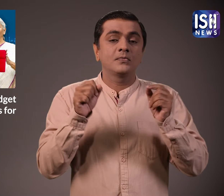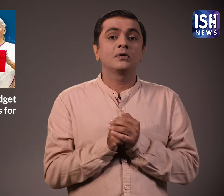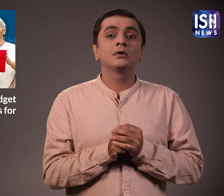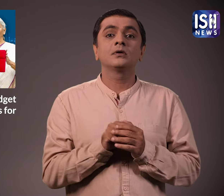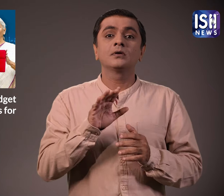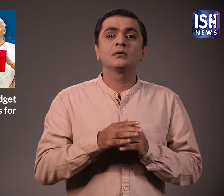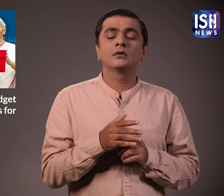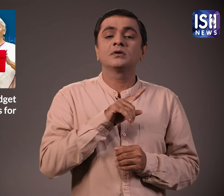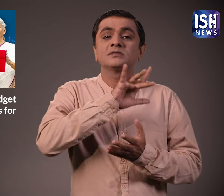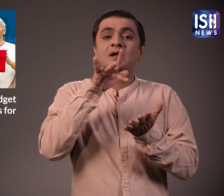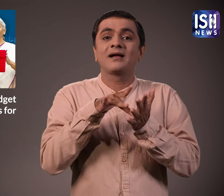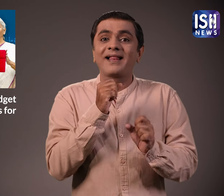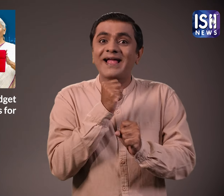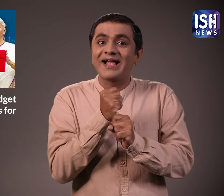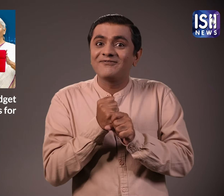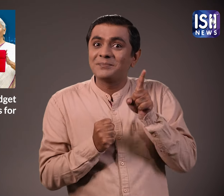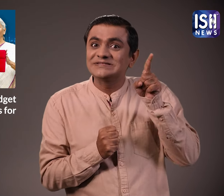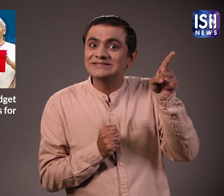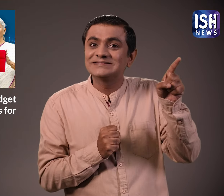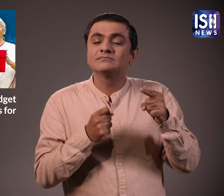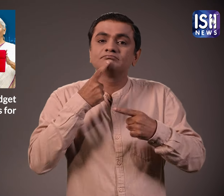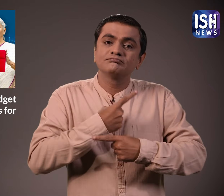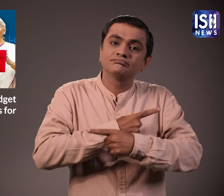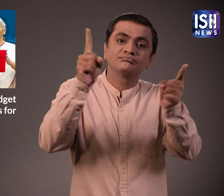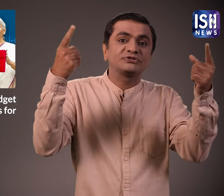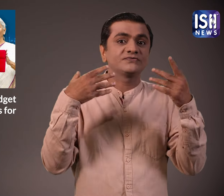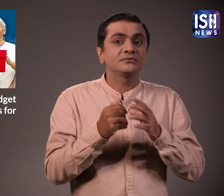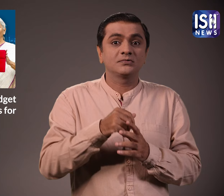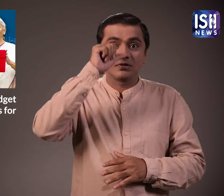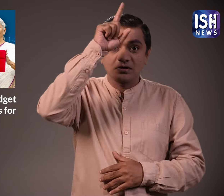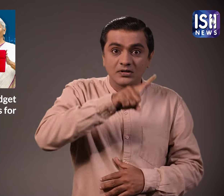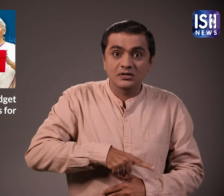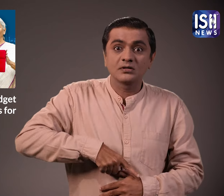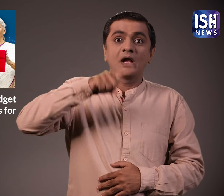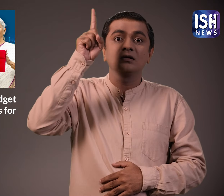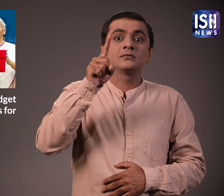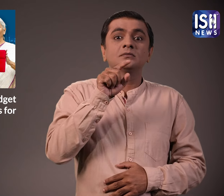केंद्र सरकार ने 14 भारतिय शहरों के लिए योजनाओं की घोशना की है